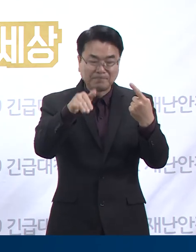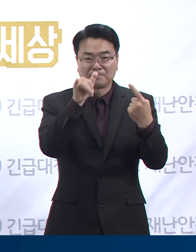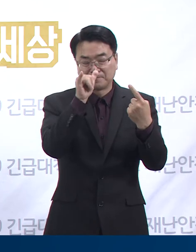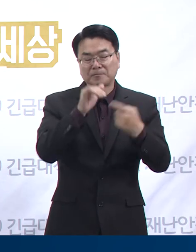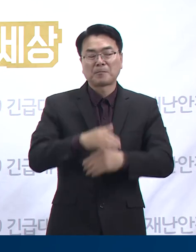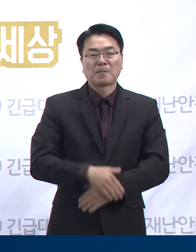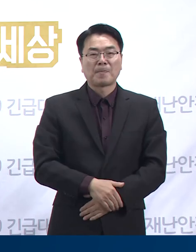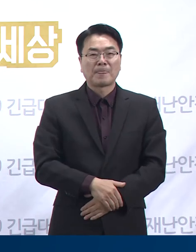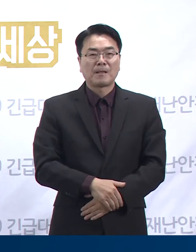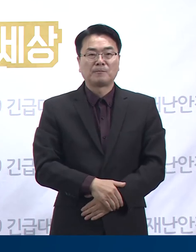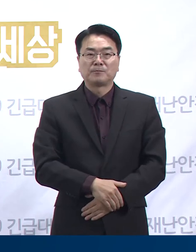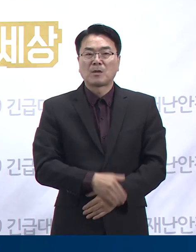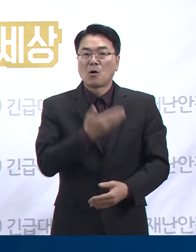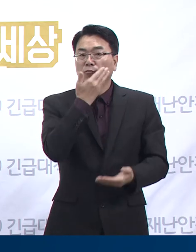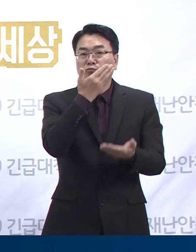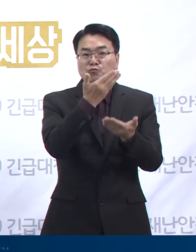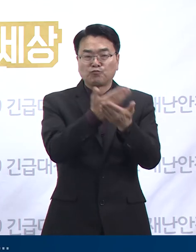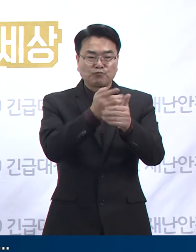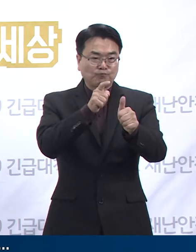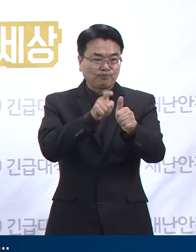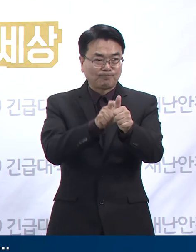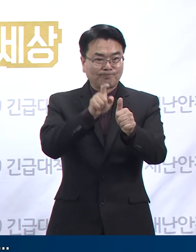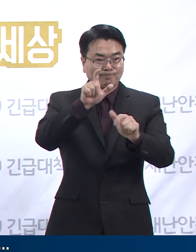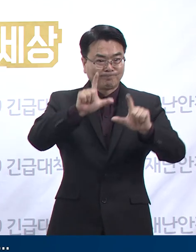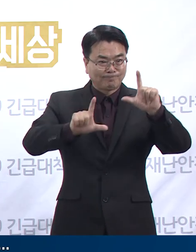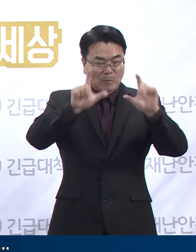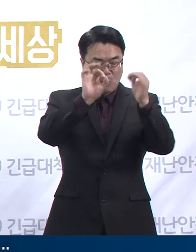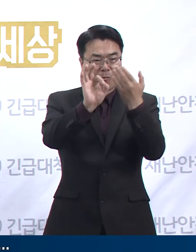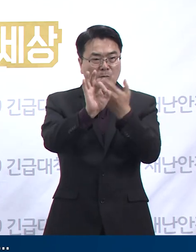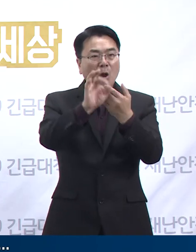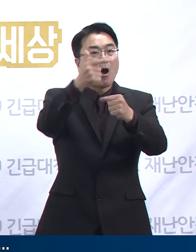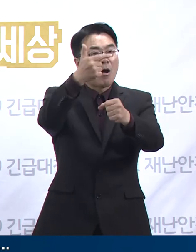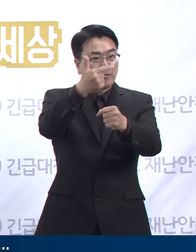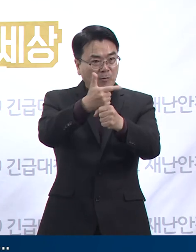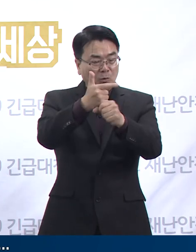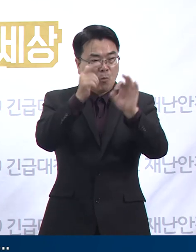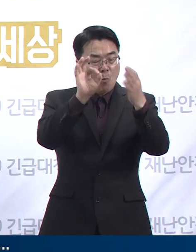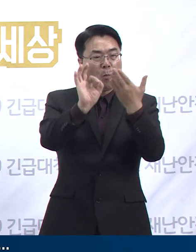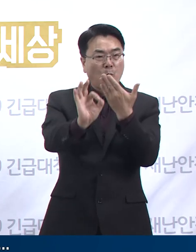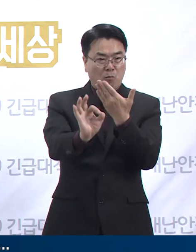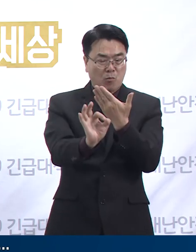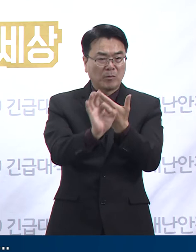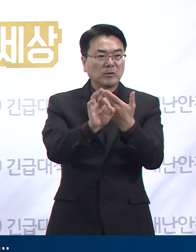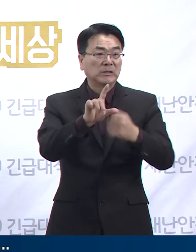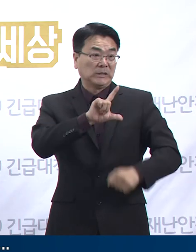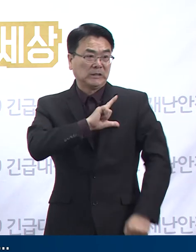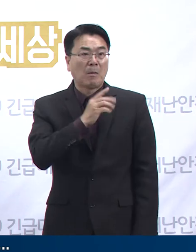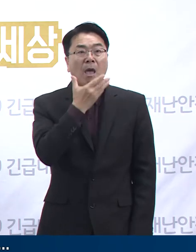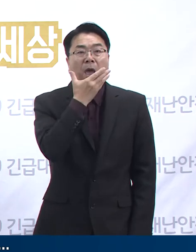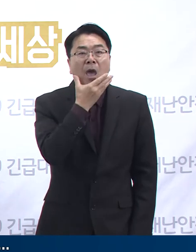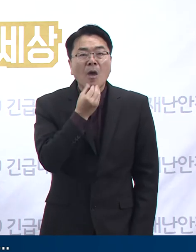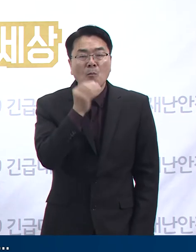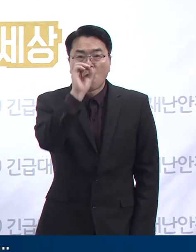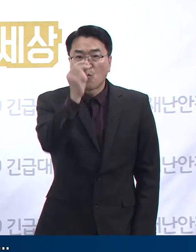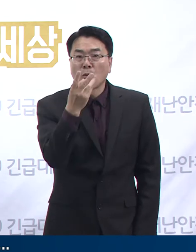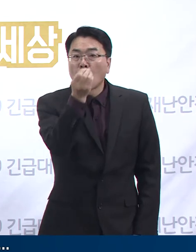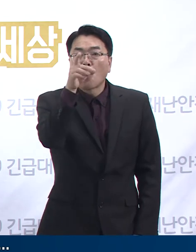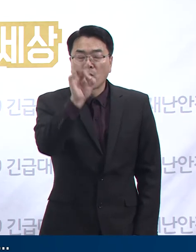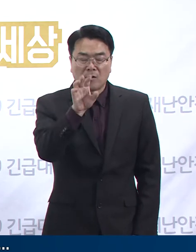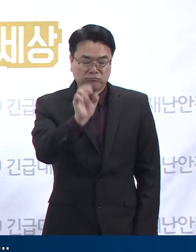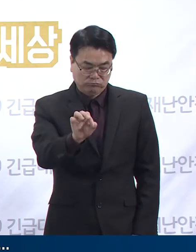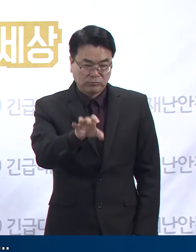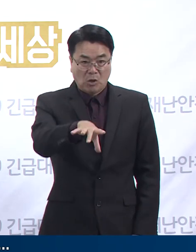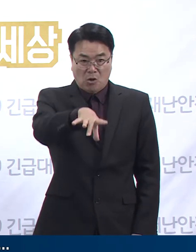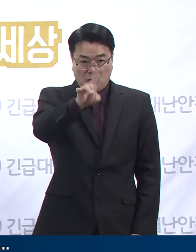도내 주요 확진 상황에 대해 말씀드리겠습니다. 먼저 남양유시 행복해 요양원 관련 확진 상황입니다. 10월 22일 최초